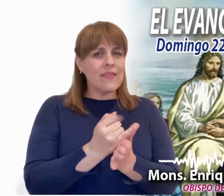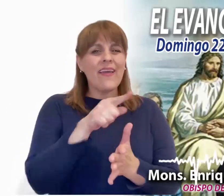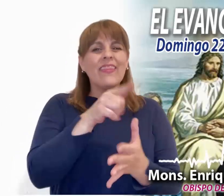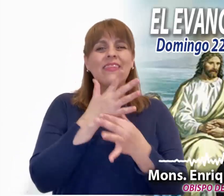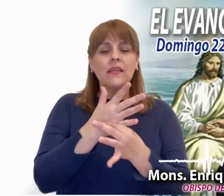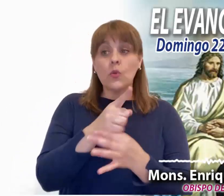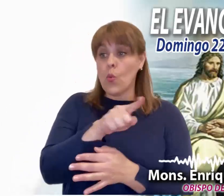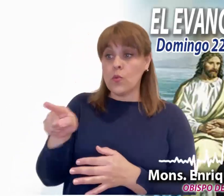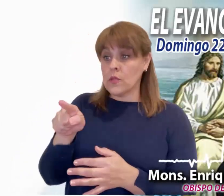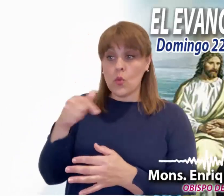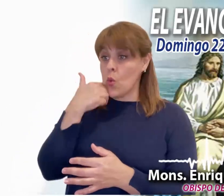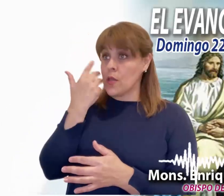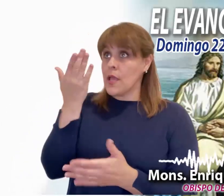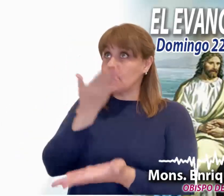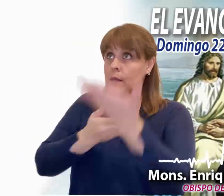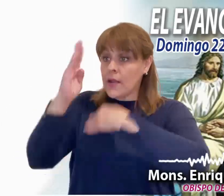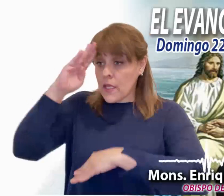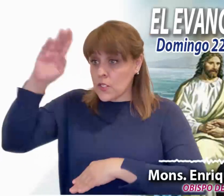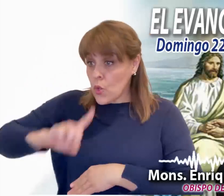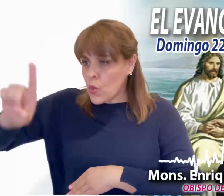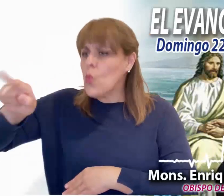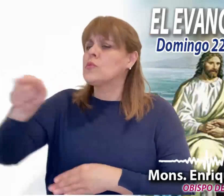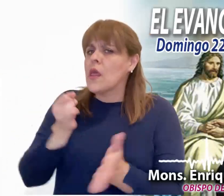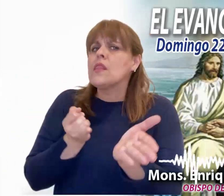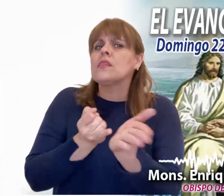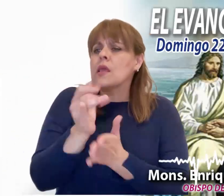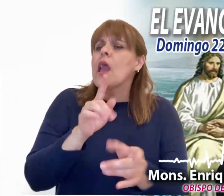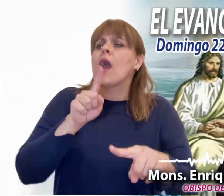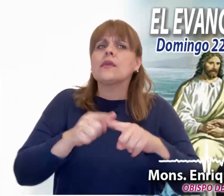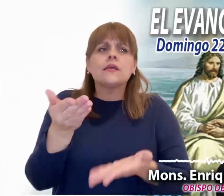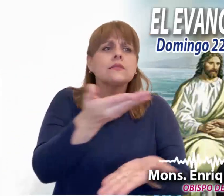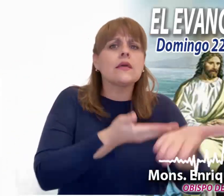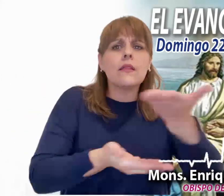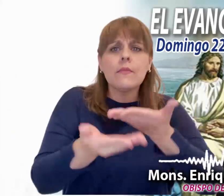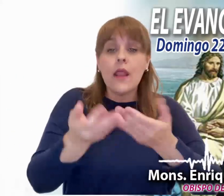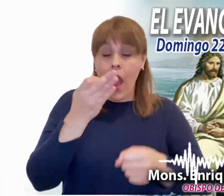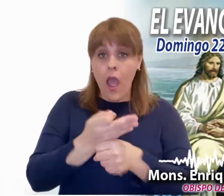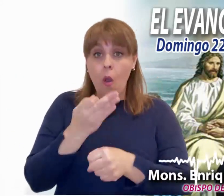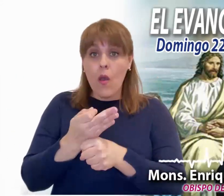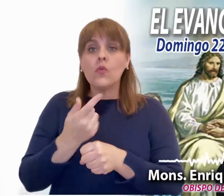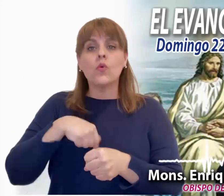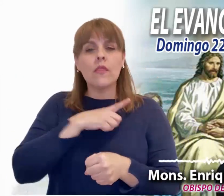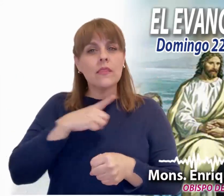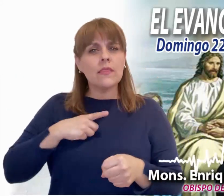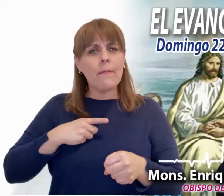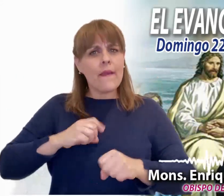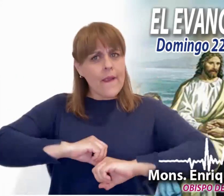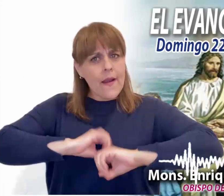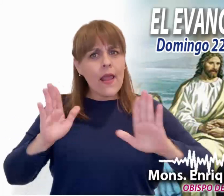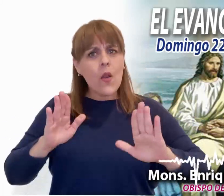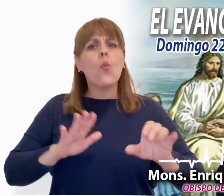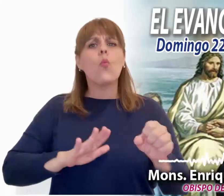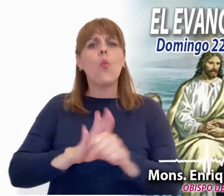servir al Señor, digan a quién quieren servir. Hoy se trata de tomar una posición